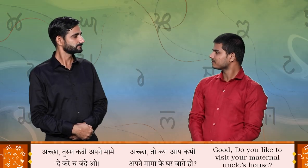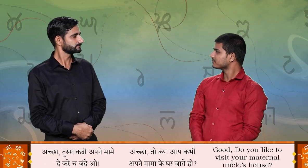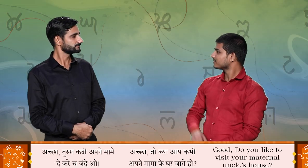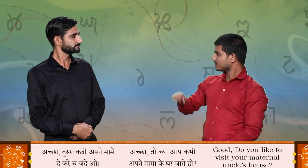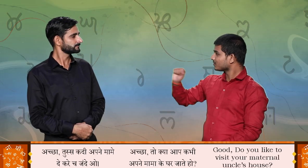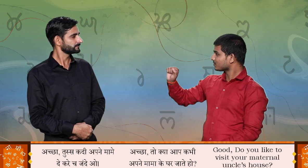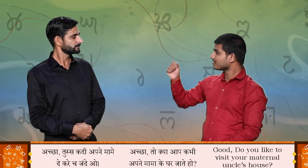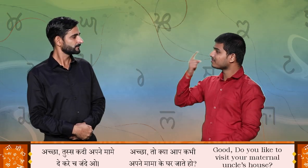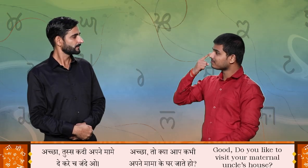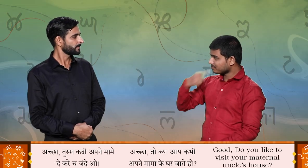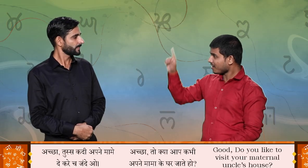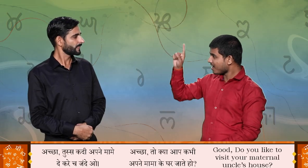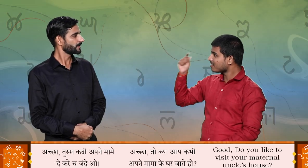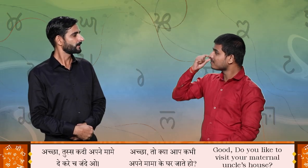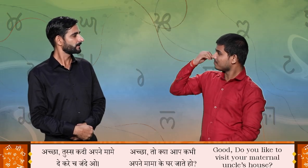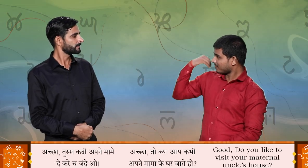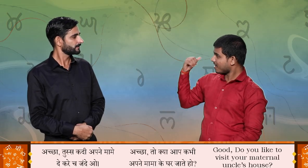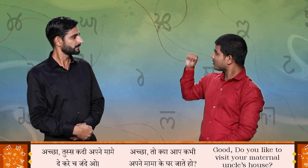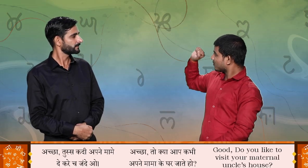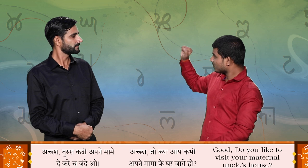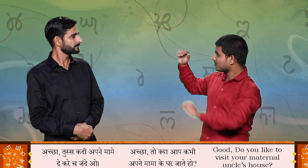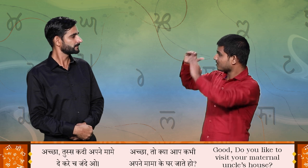अच्छा तुसे कदी अपने मामेदे करेच जन्दे हो